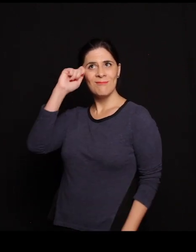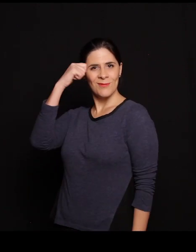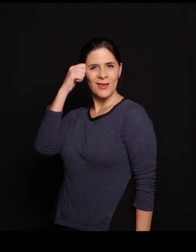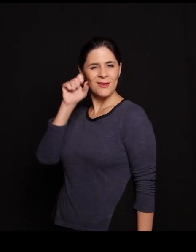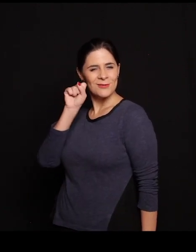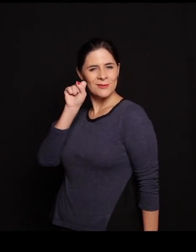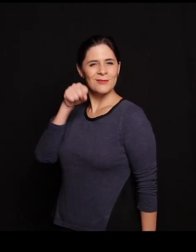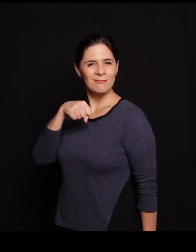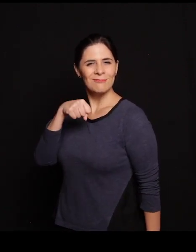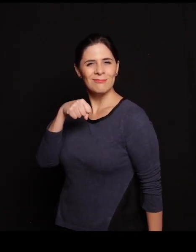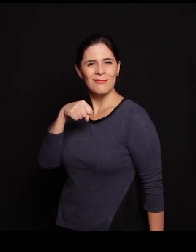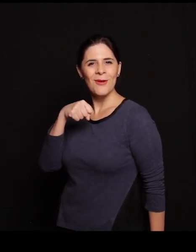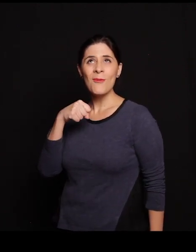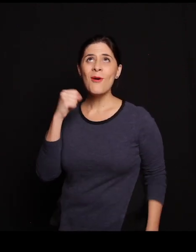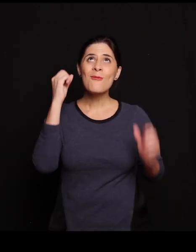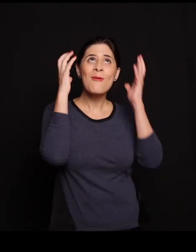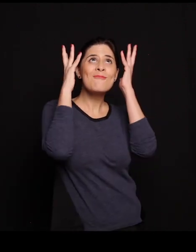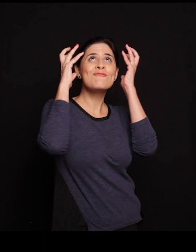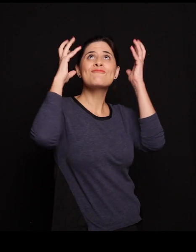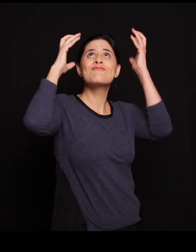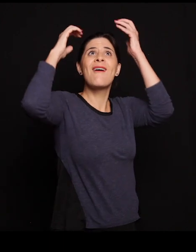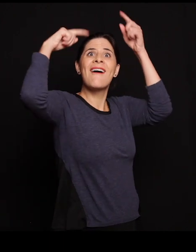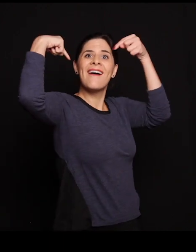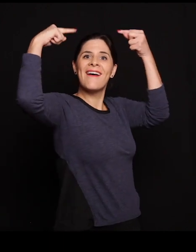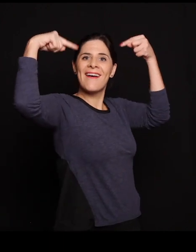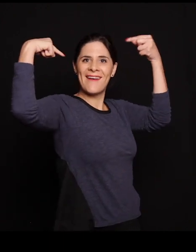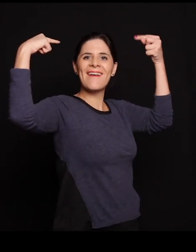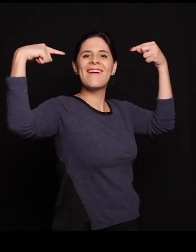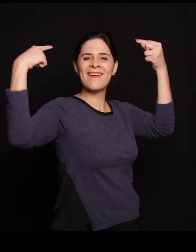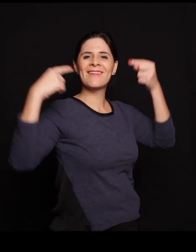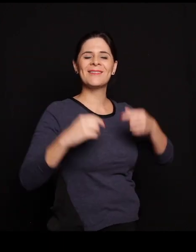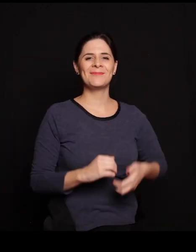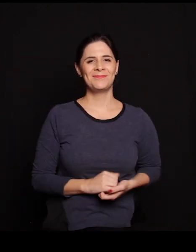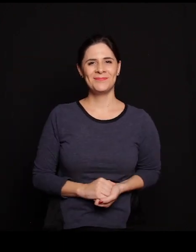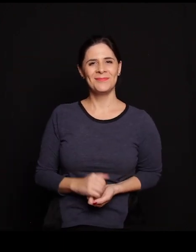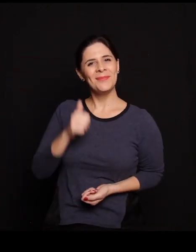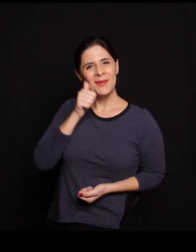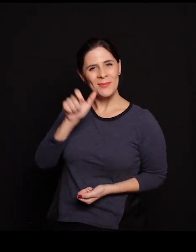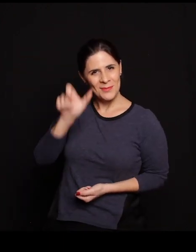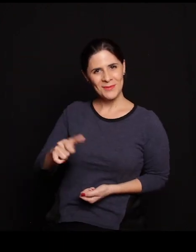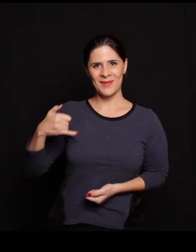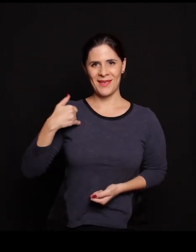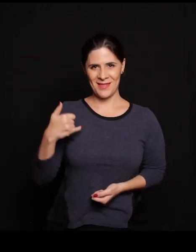Neguinho assim, o meu cabelo é bichai Tayó é uma menina de 6